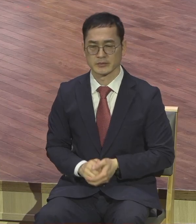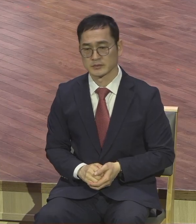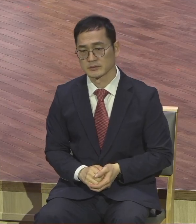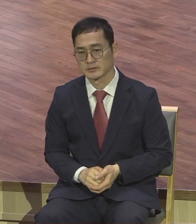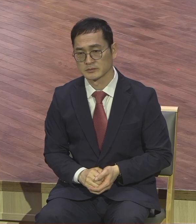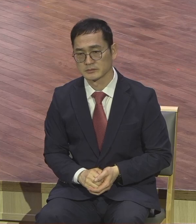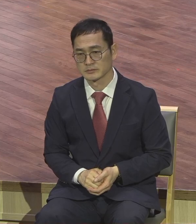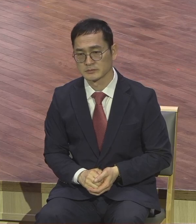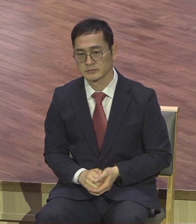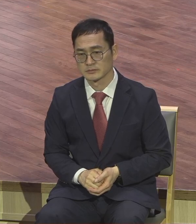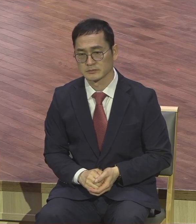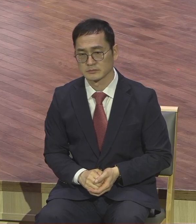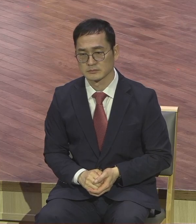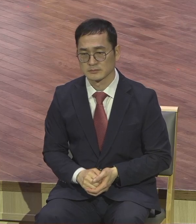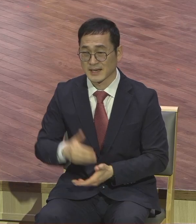제가 잘못했습니다. 안